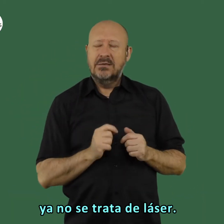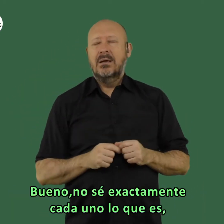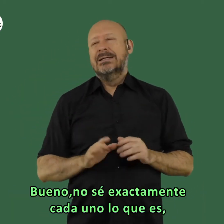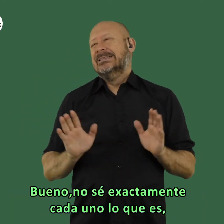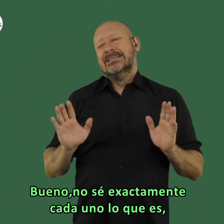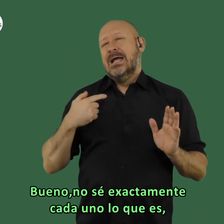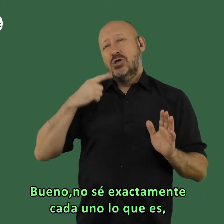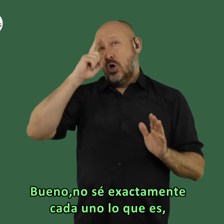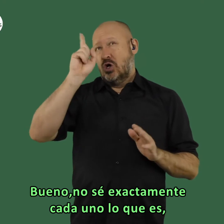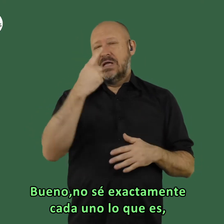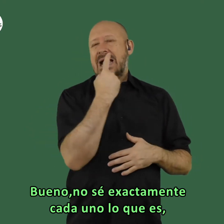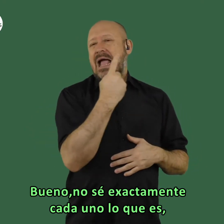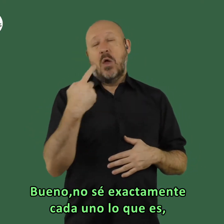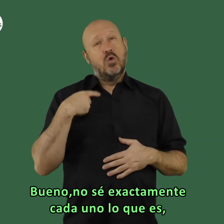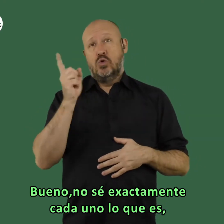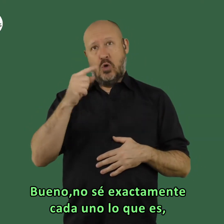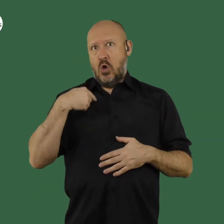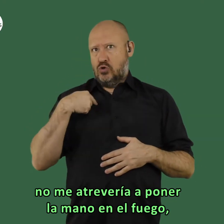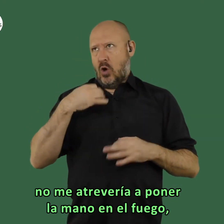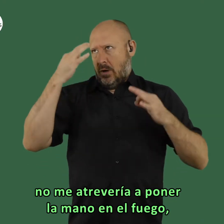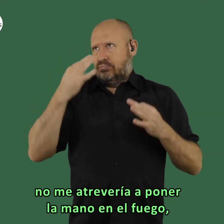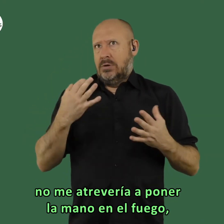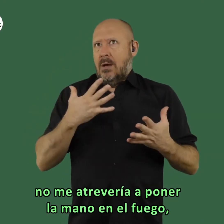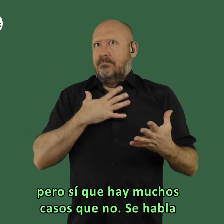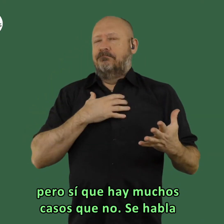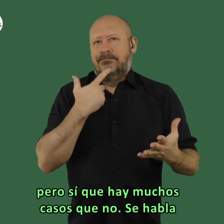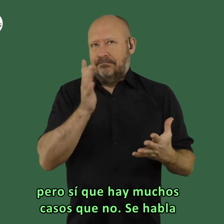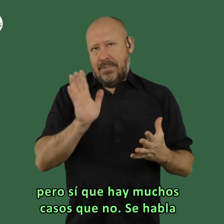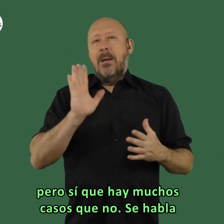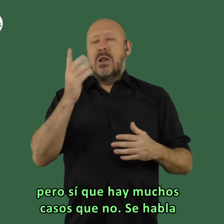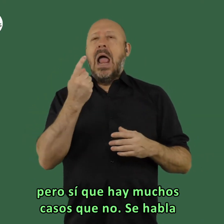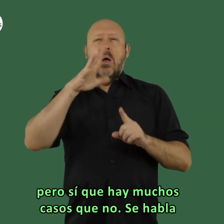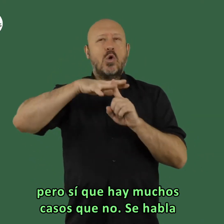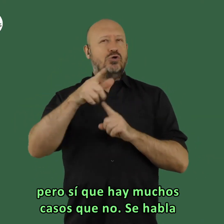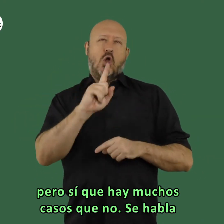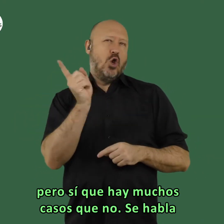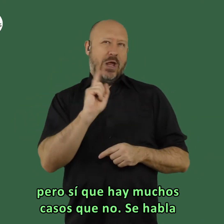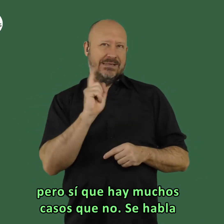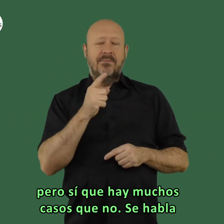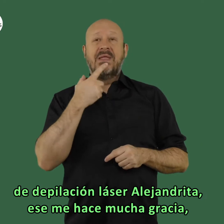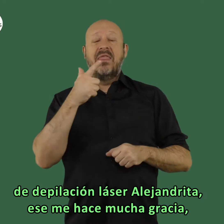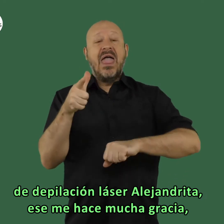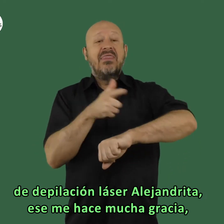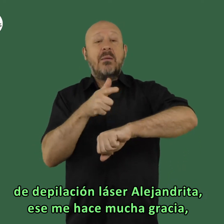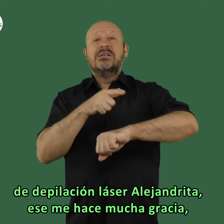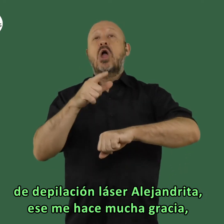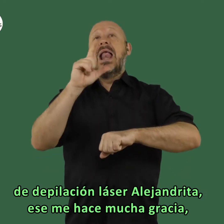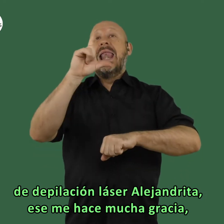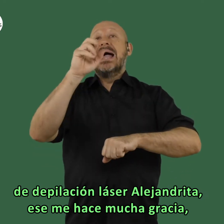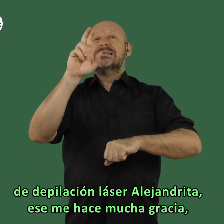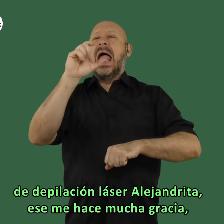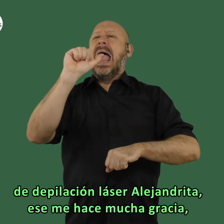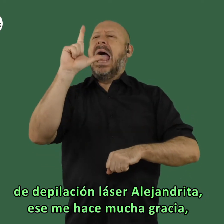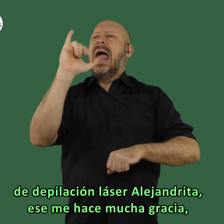del láser bueno no sé exactamente cada uno lo que es no me atrevería a poner la mano en el fuego pero sí que hay muchos casos que no se habla de depilación láser